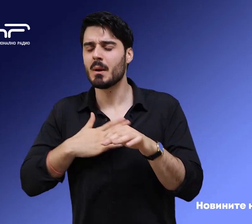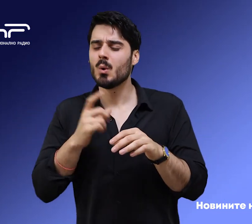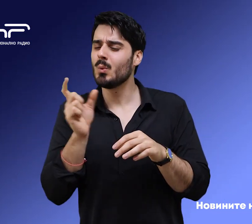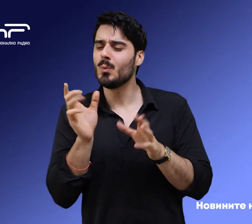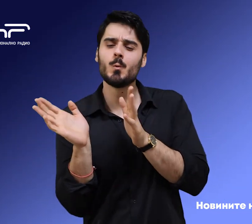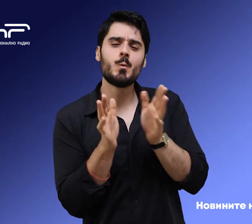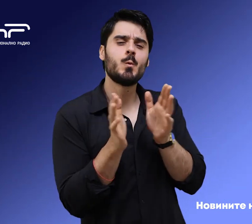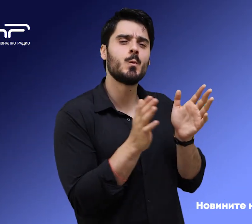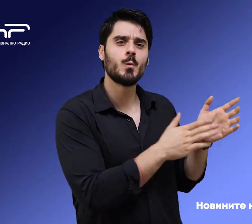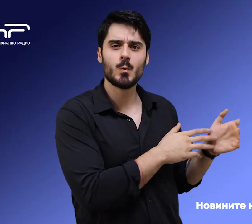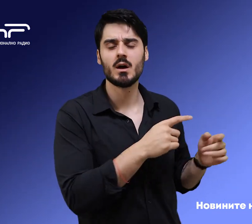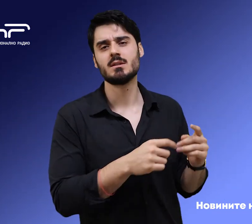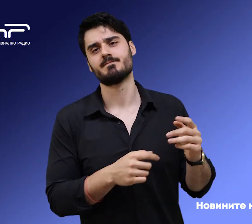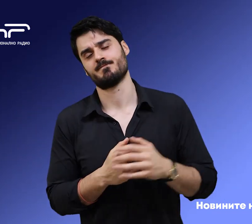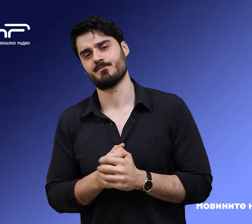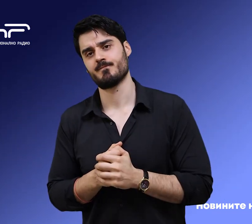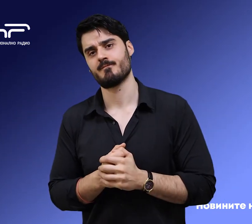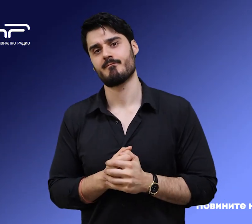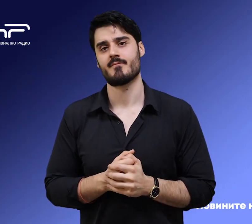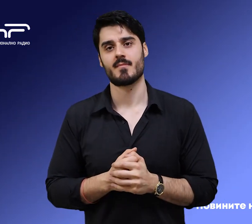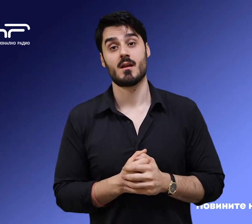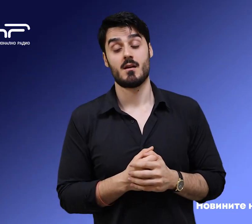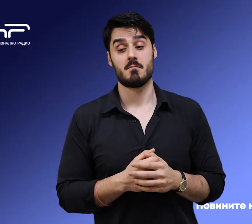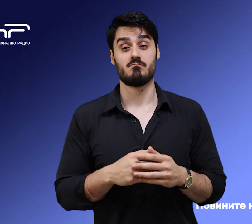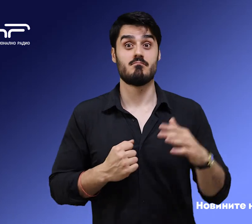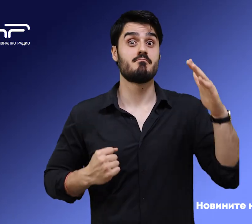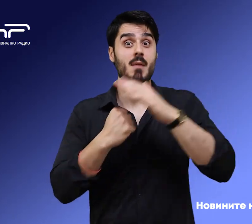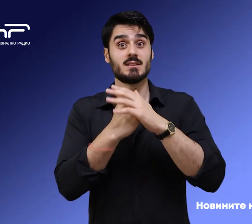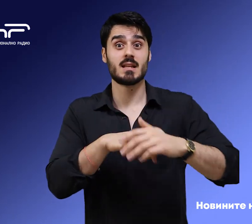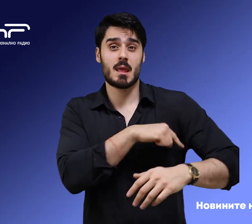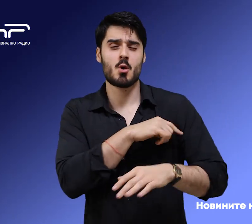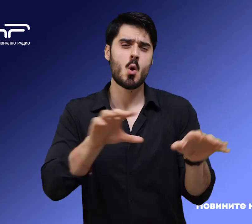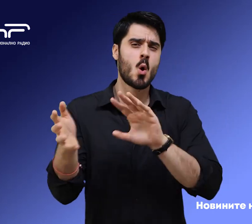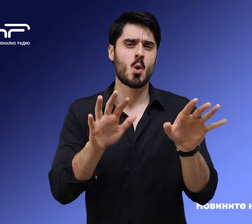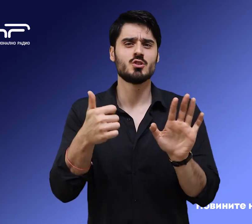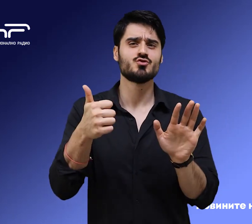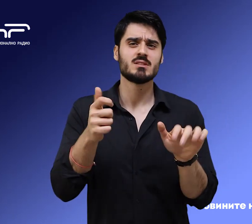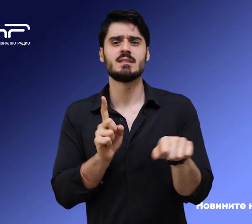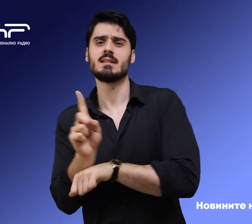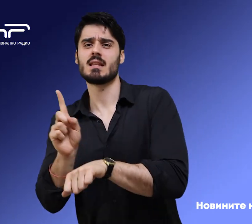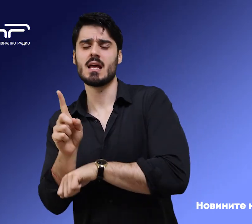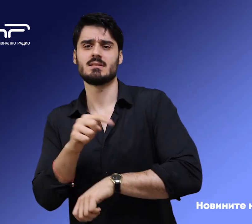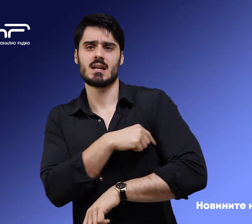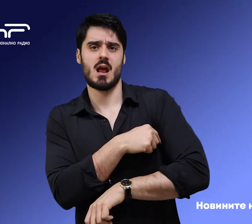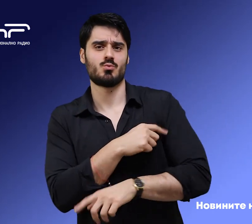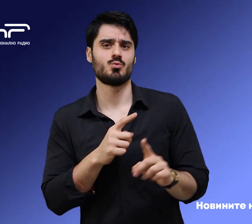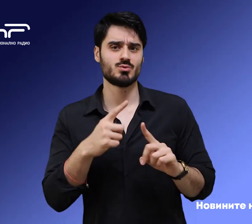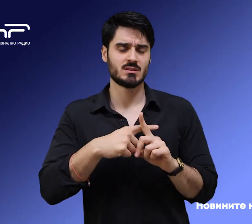до омерен вятър от изток-северо-изток. Максималните температури ще са между 6 и 11 градуса. Столицата около 7.